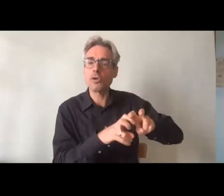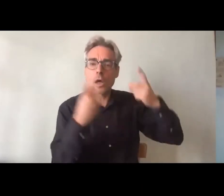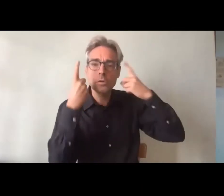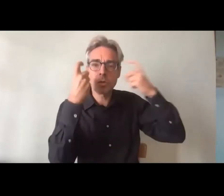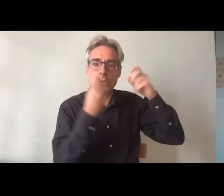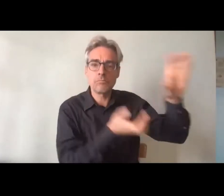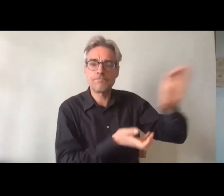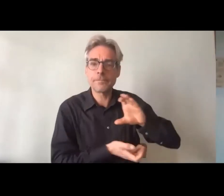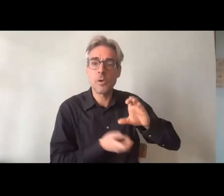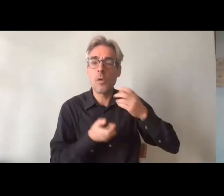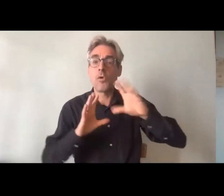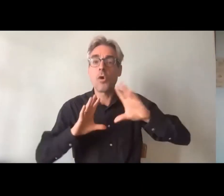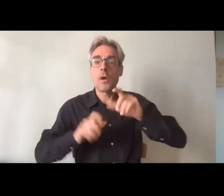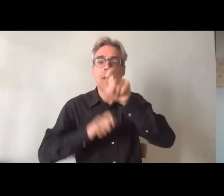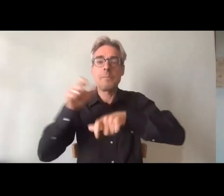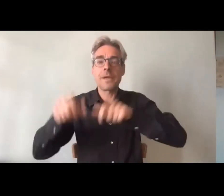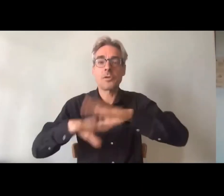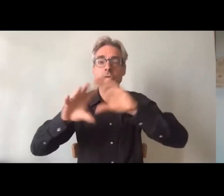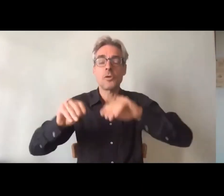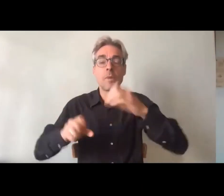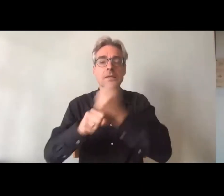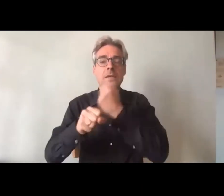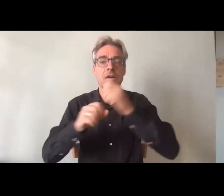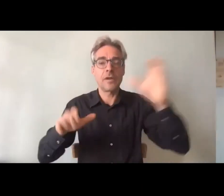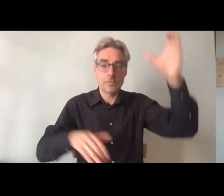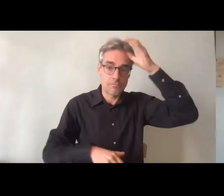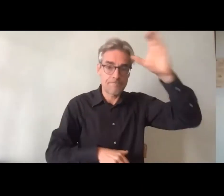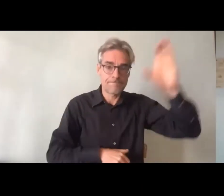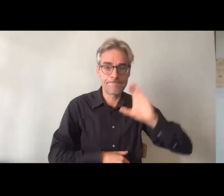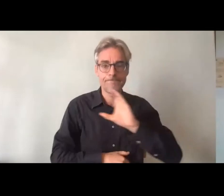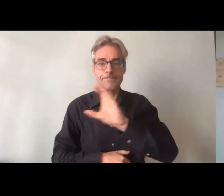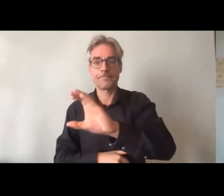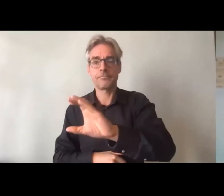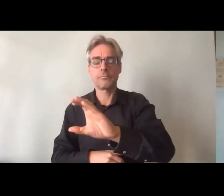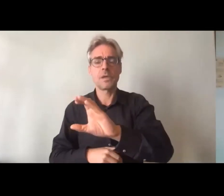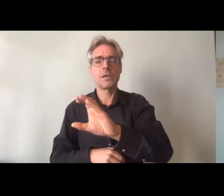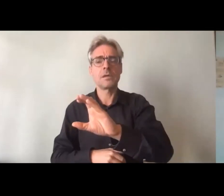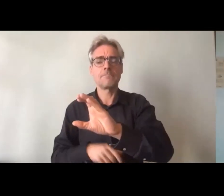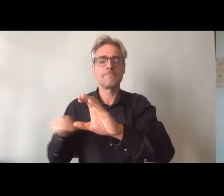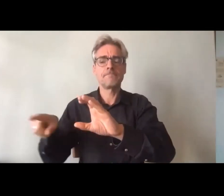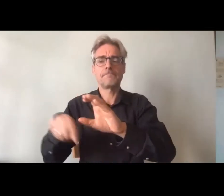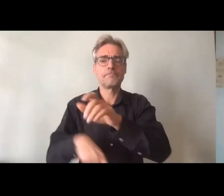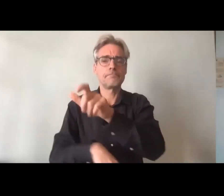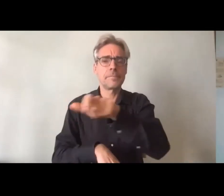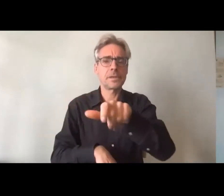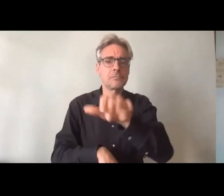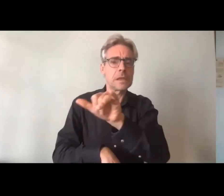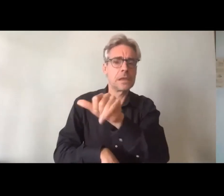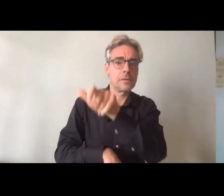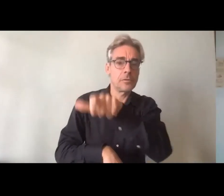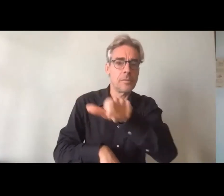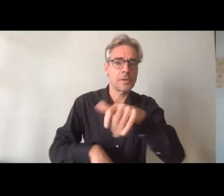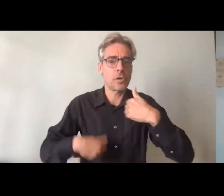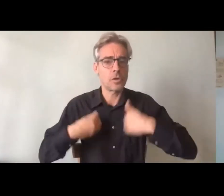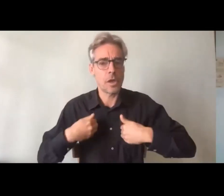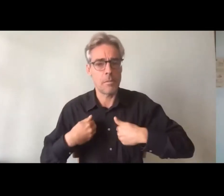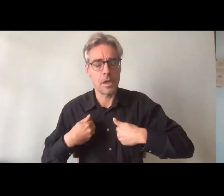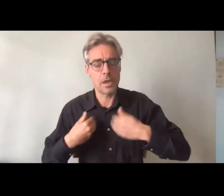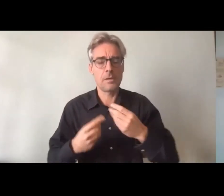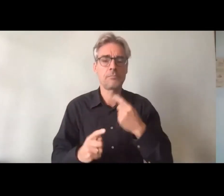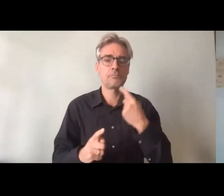les acteurs de terrain. Donc, quand on parle acteurs de terrain, on parle des personnes handicapées,